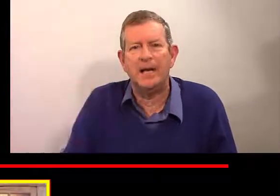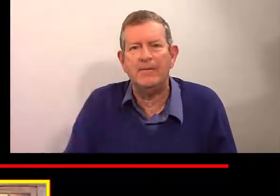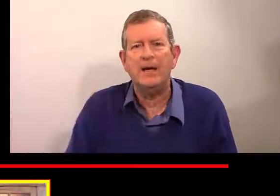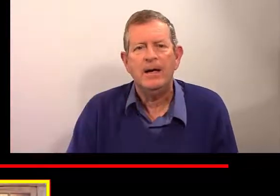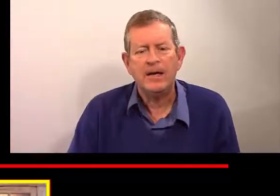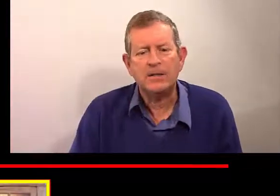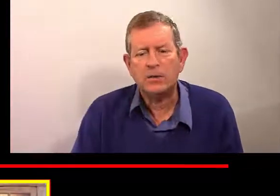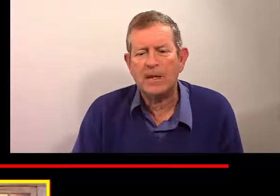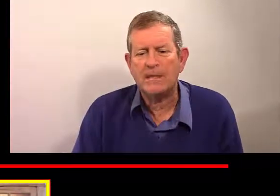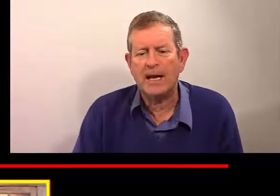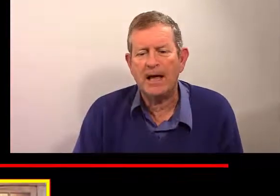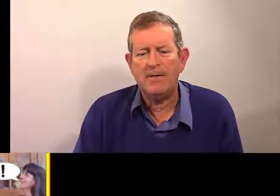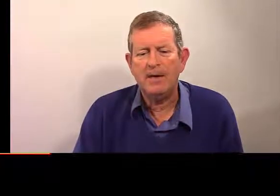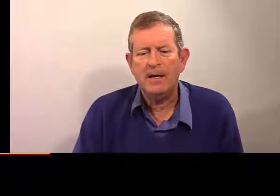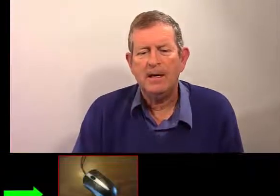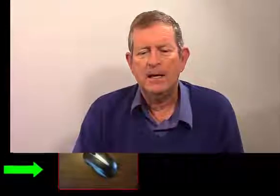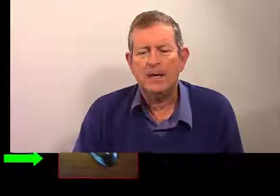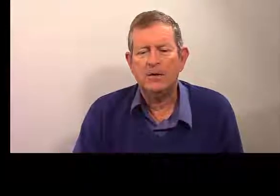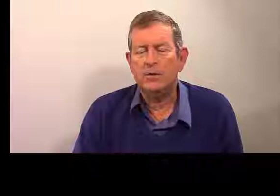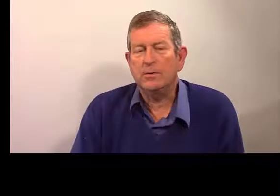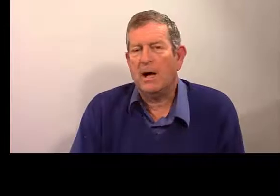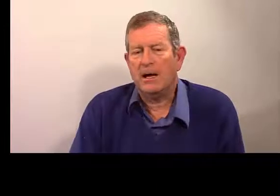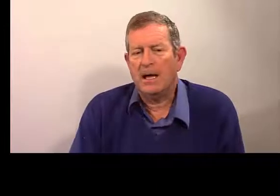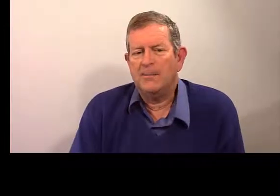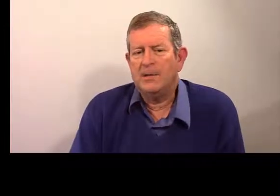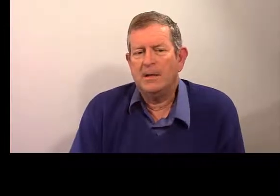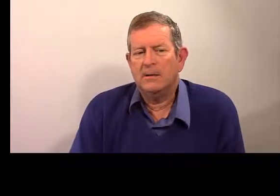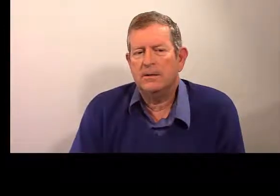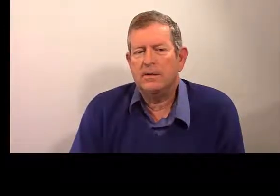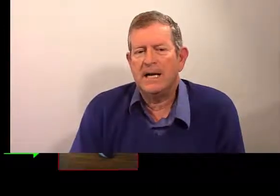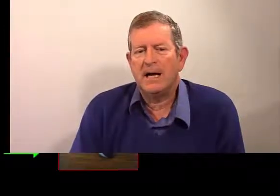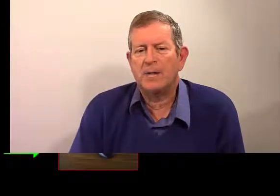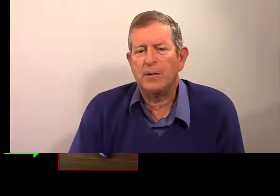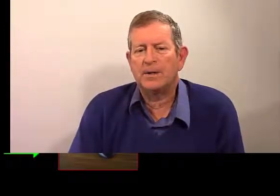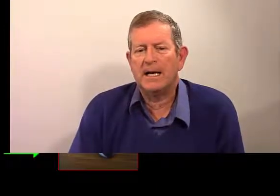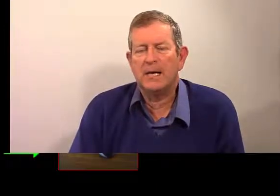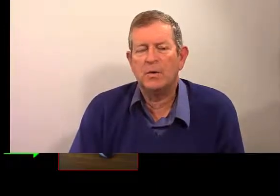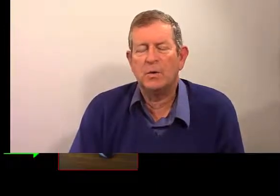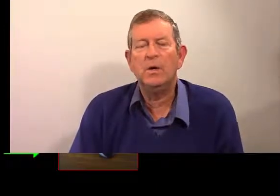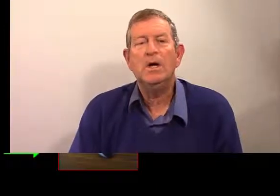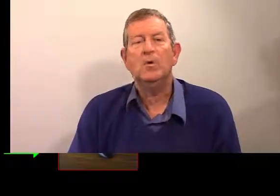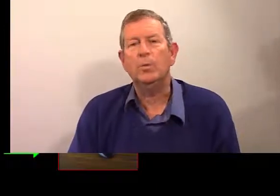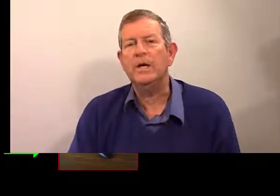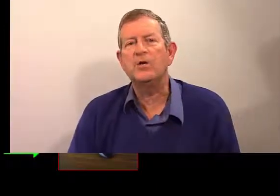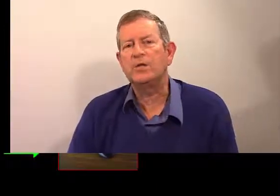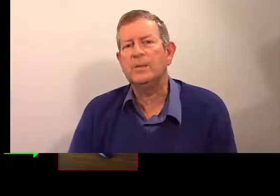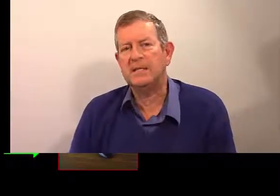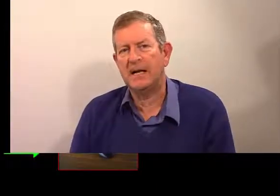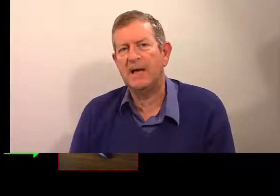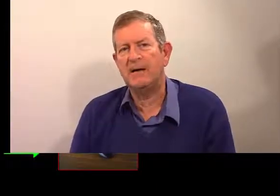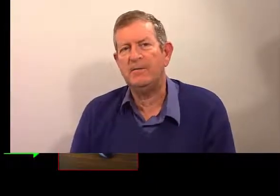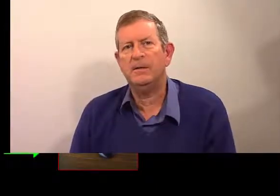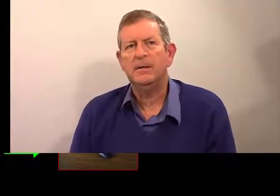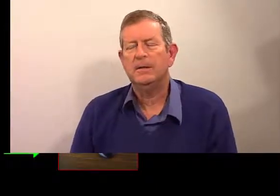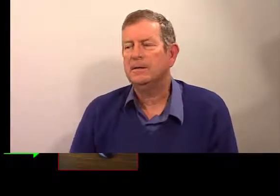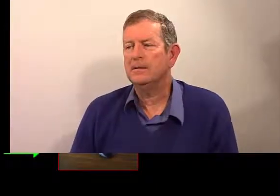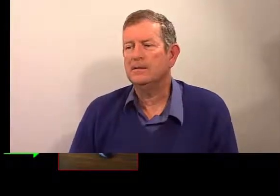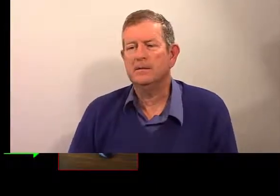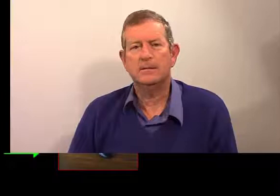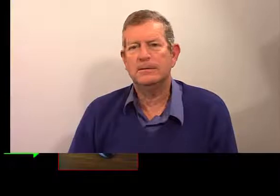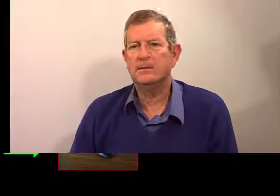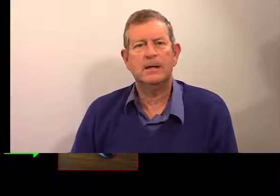élève? Est-ce que tu es élève? Et puis, vous allez répondre à la question. Oui, je suis élève.